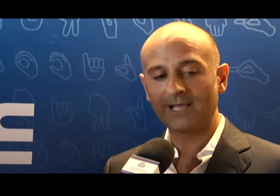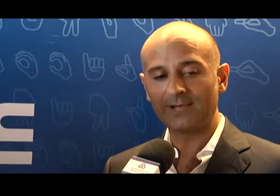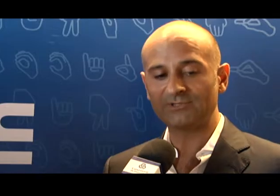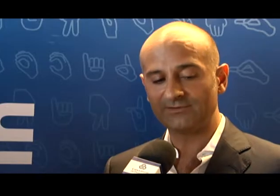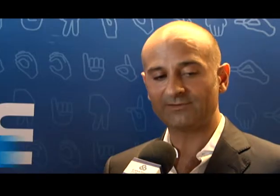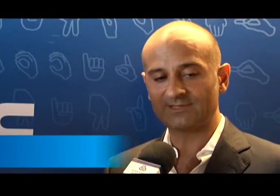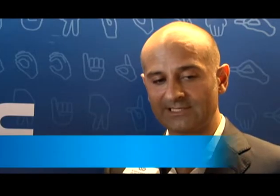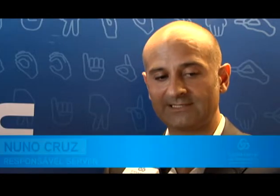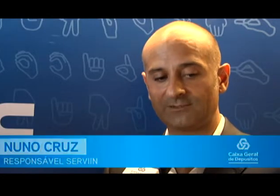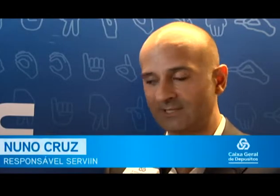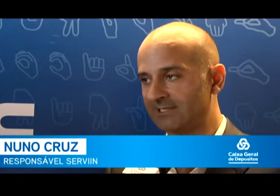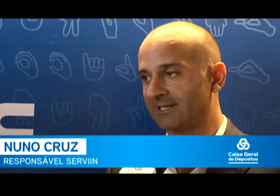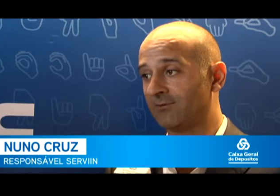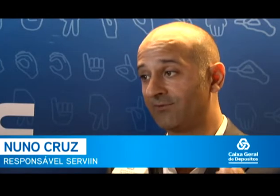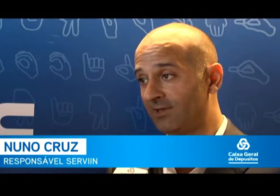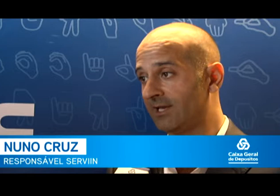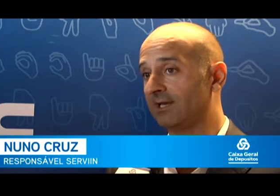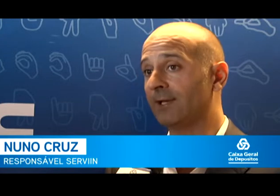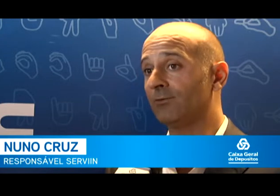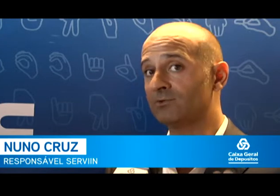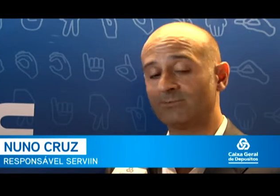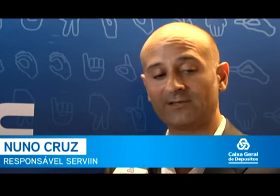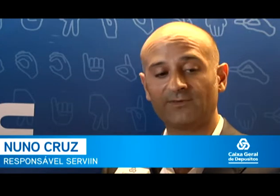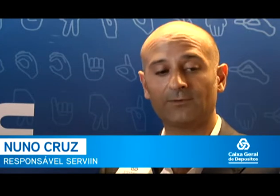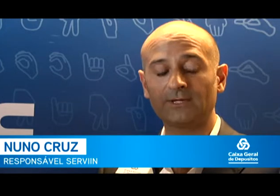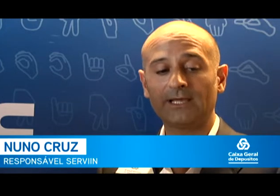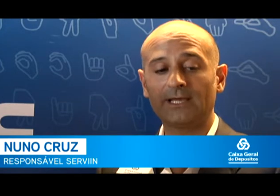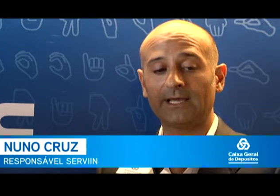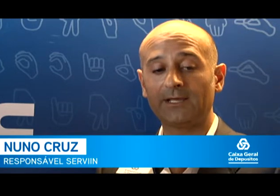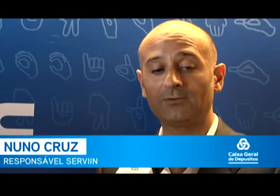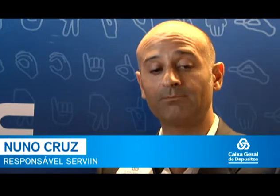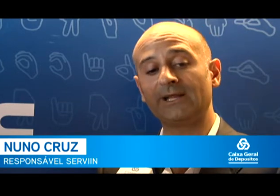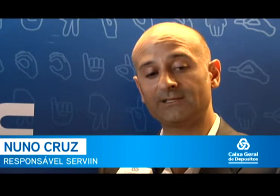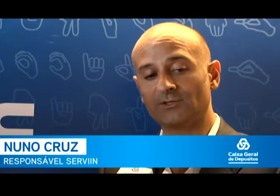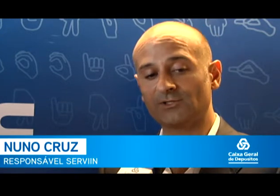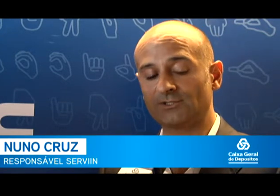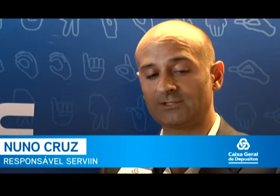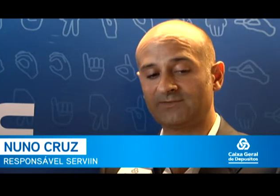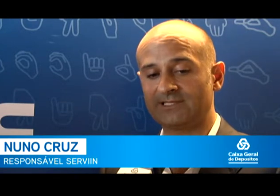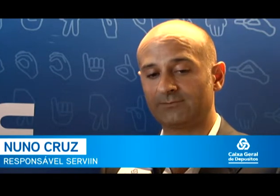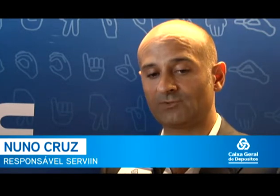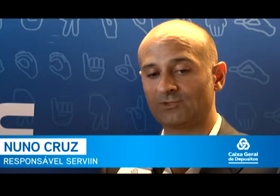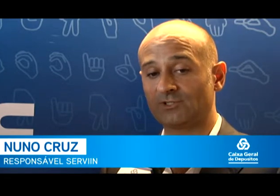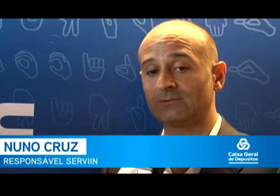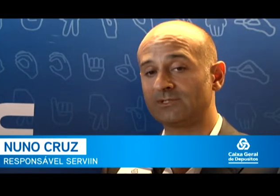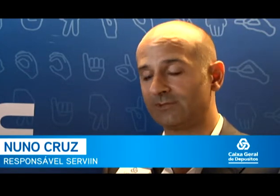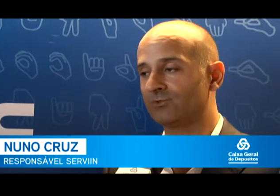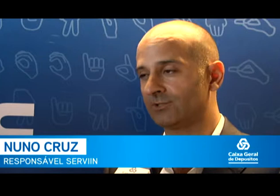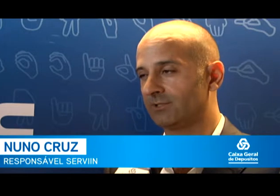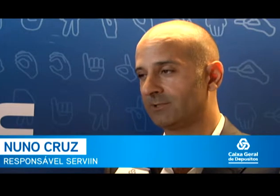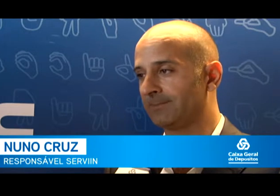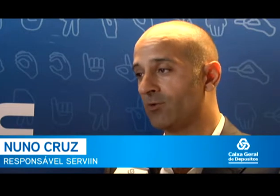Também é possível fazer essa comunicação via um smartphone e, para isso, fizemos ou